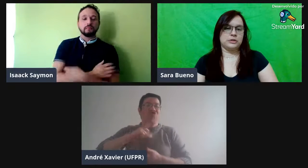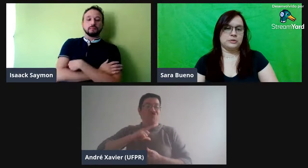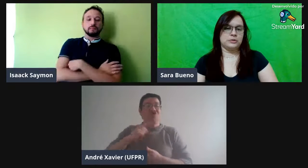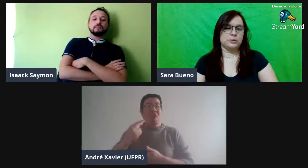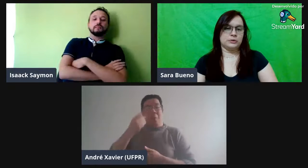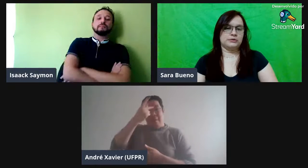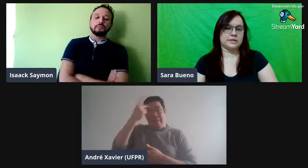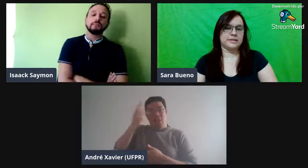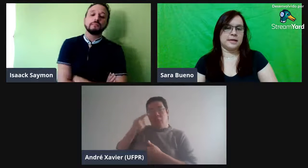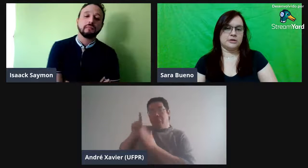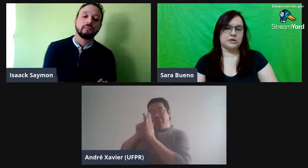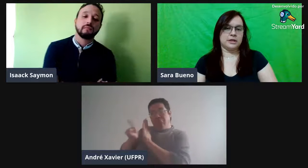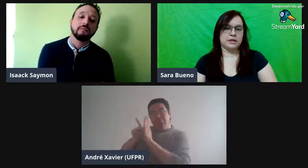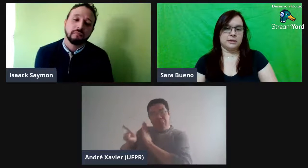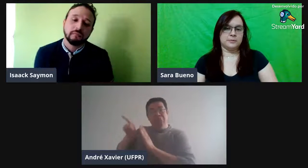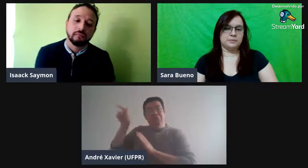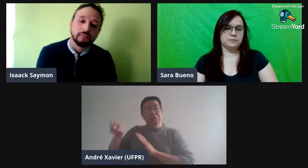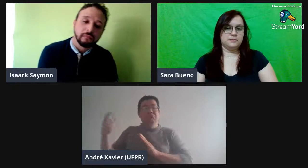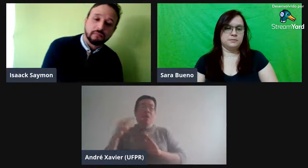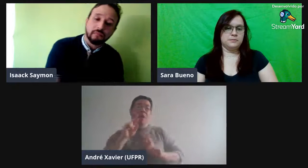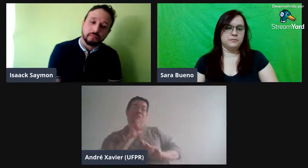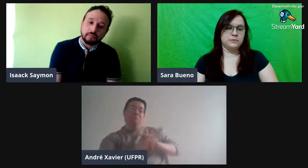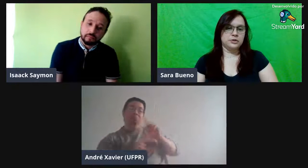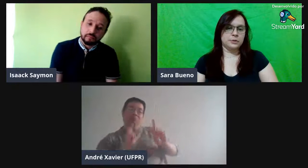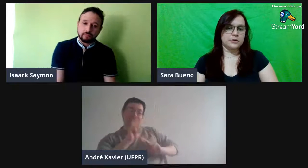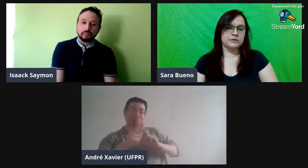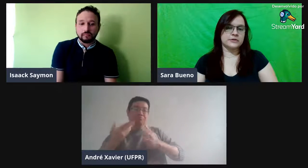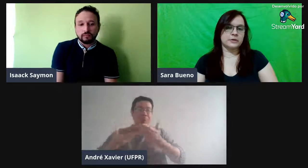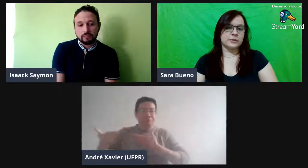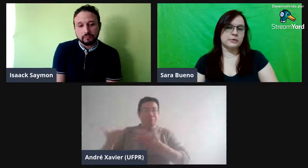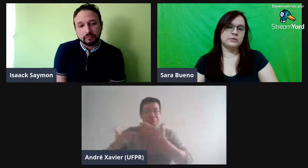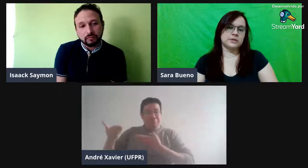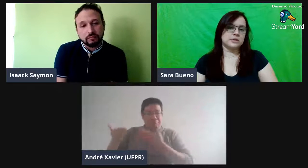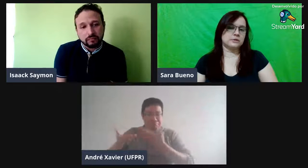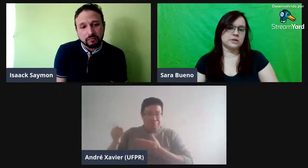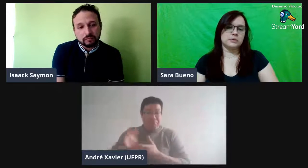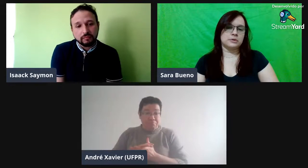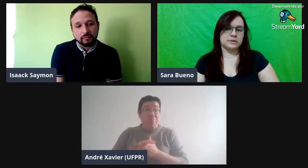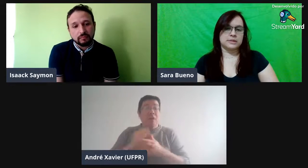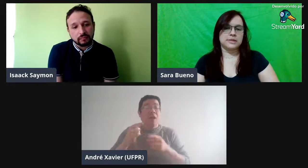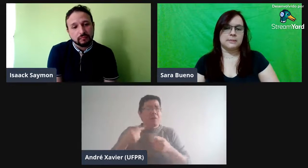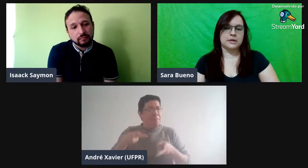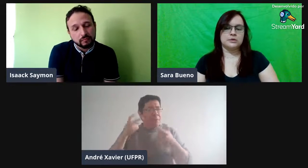em uma universidade, né. Tinha uma pessoa fazendo perguntas e a outra respondendo esse debate.